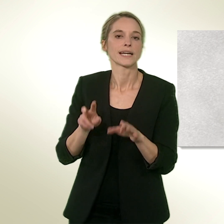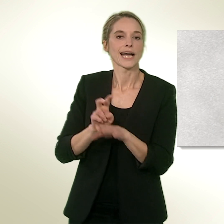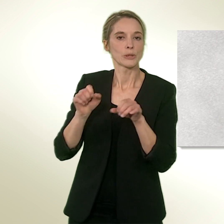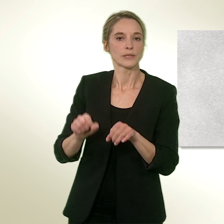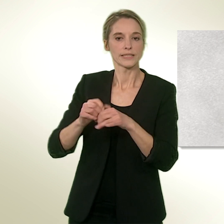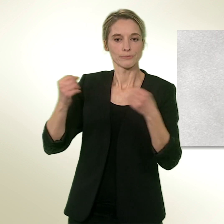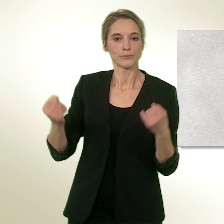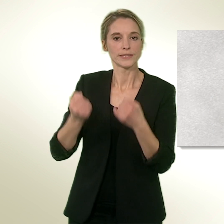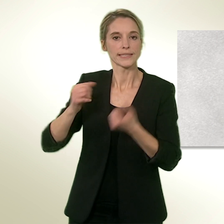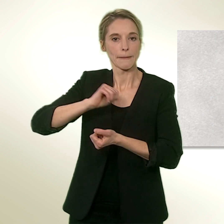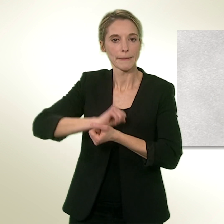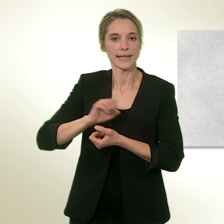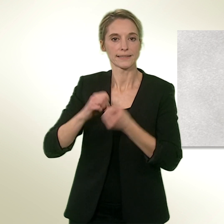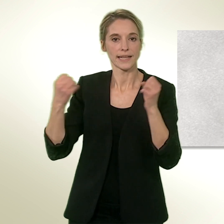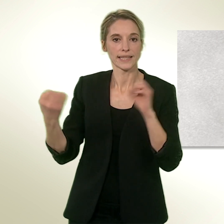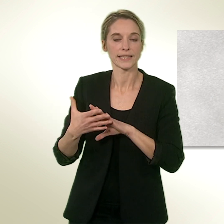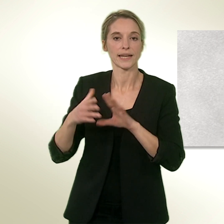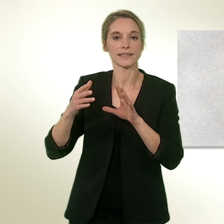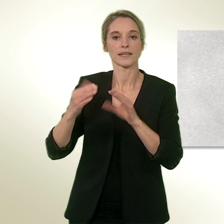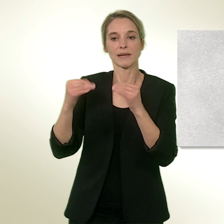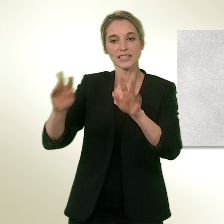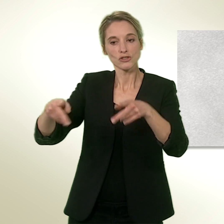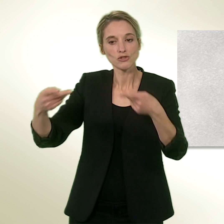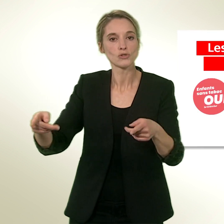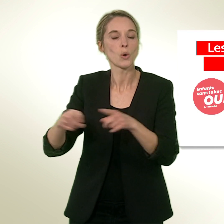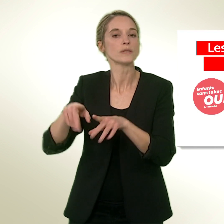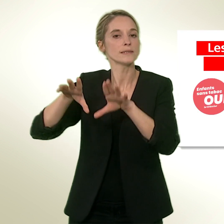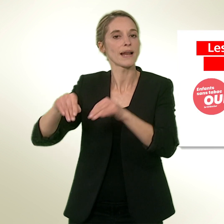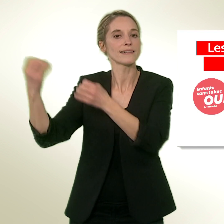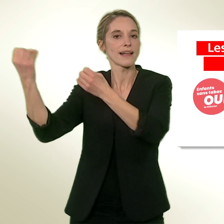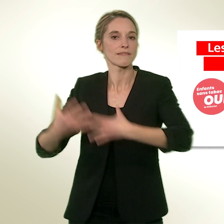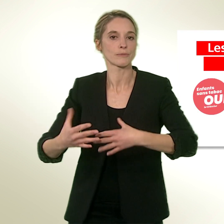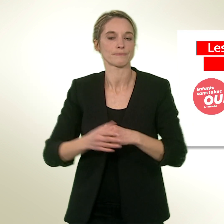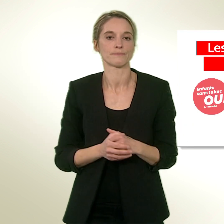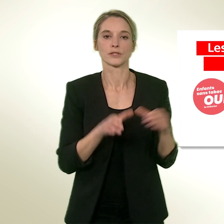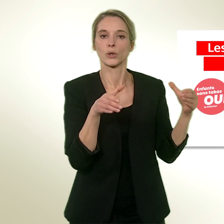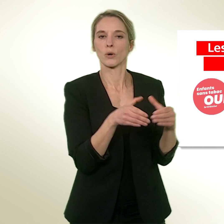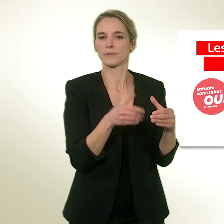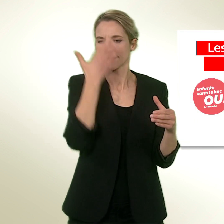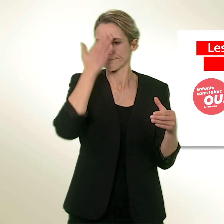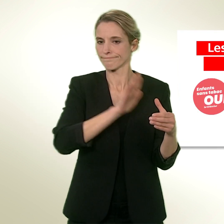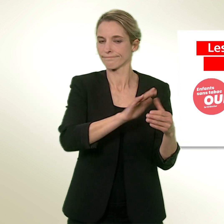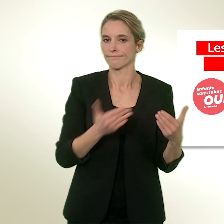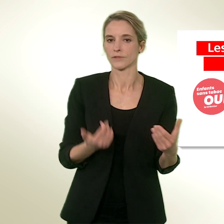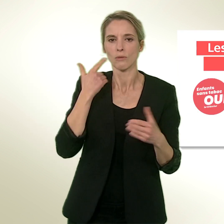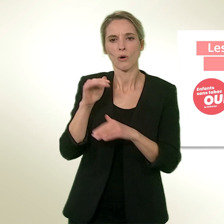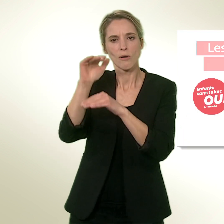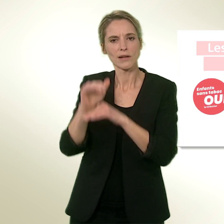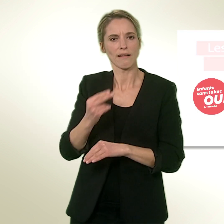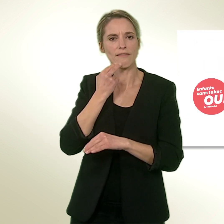Internet, dans les kiosques et lors de manifestations. Le comité soutient que seule l'initiative assure une protection efficace des enfants